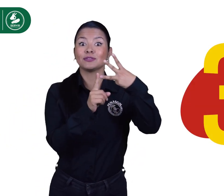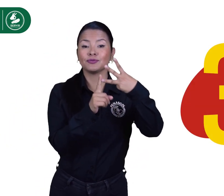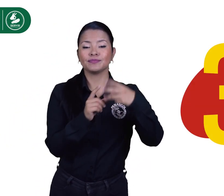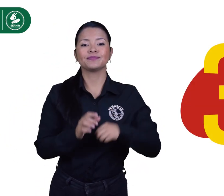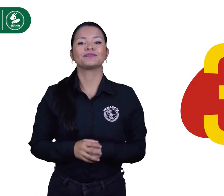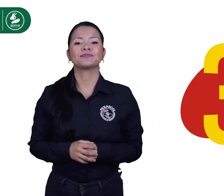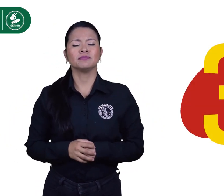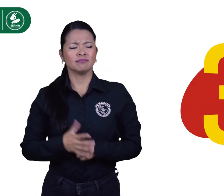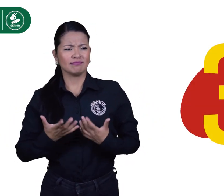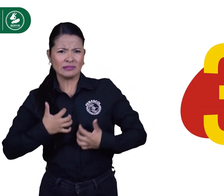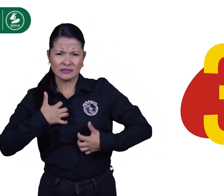Atención de reclamos.